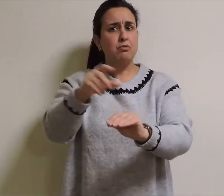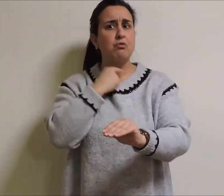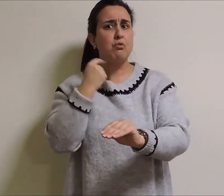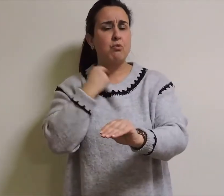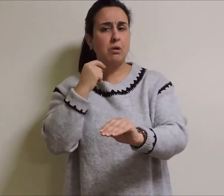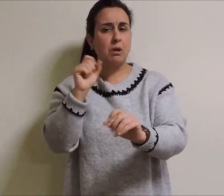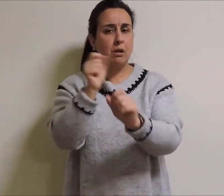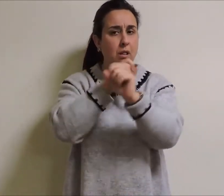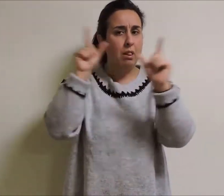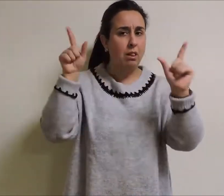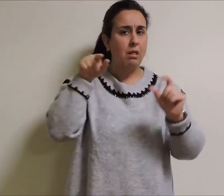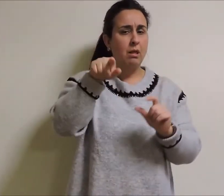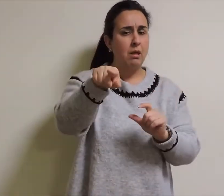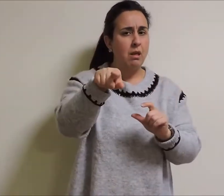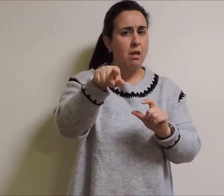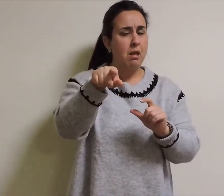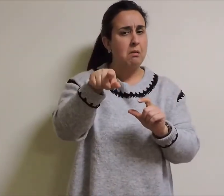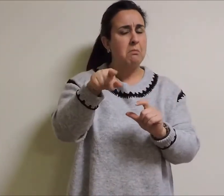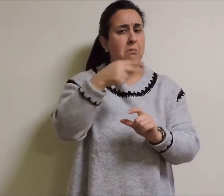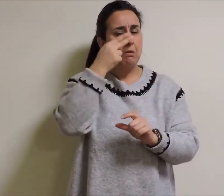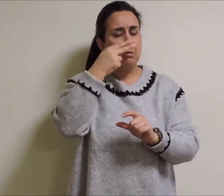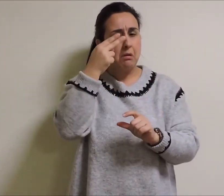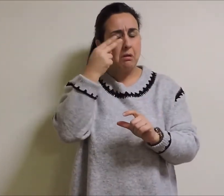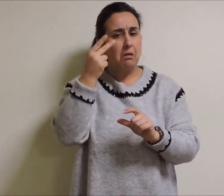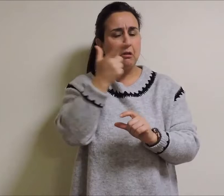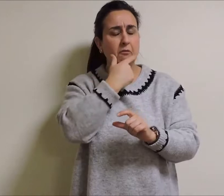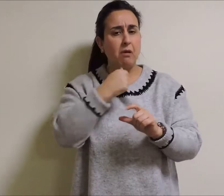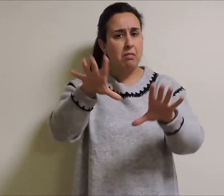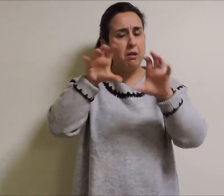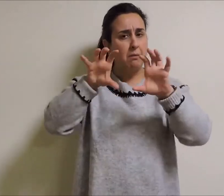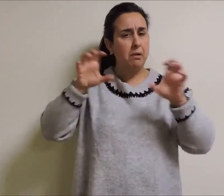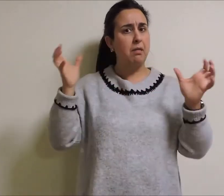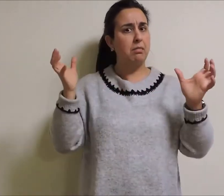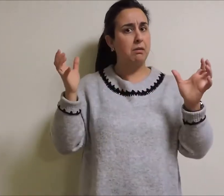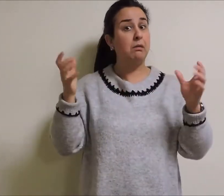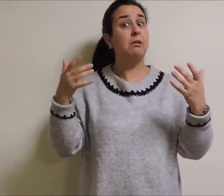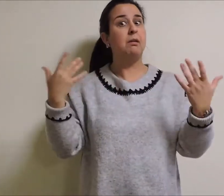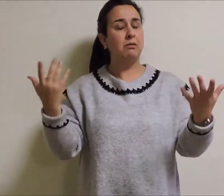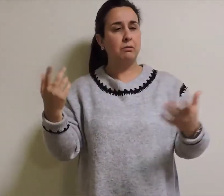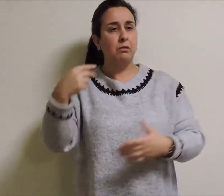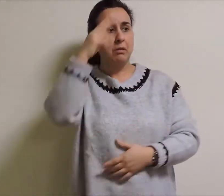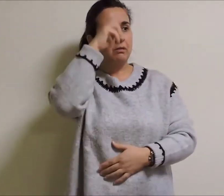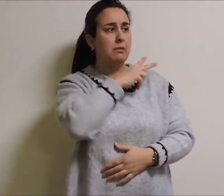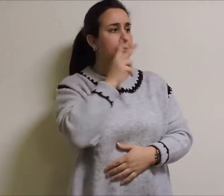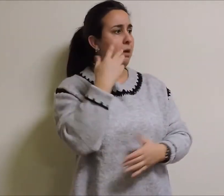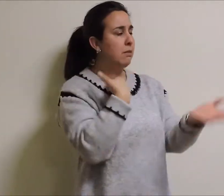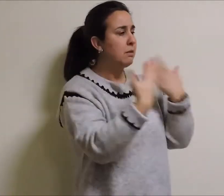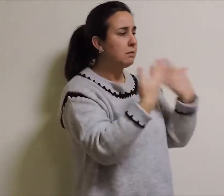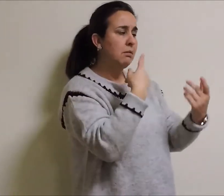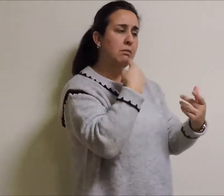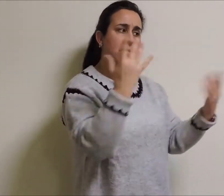da súa facilidade e interese por aprender, e animou aos seus pais para que puidera estudar.